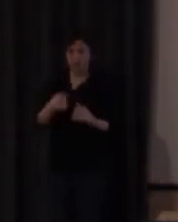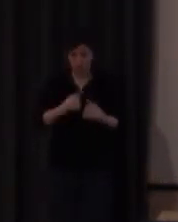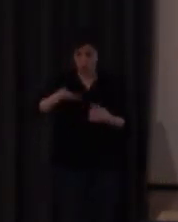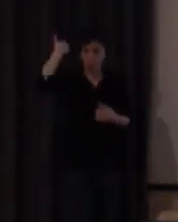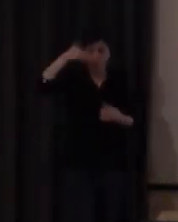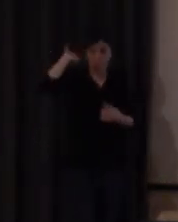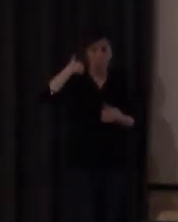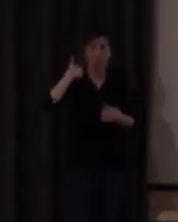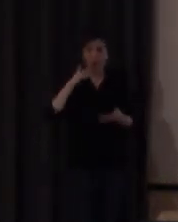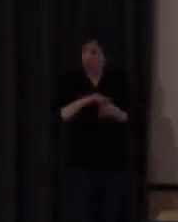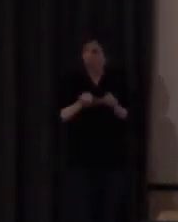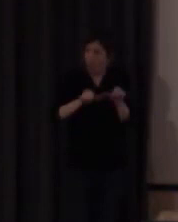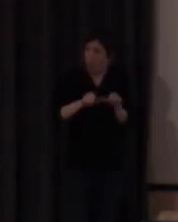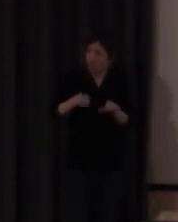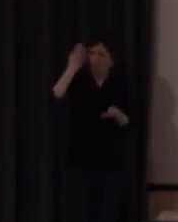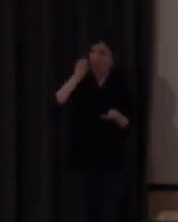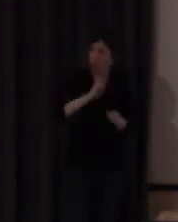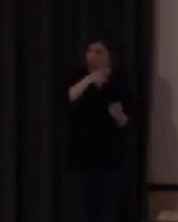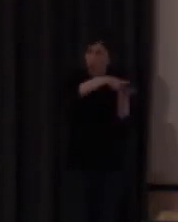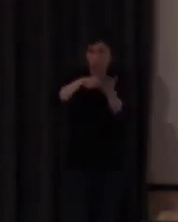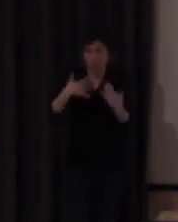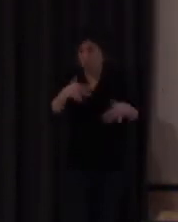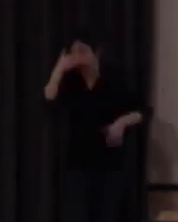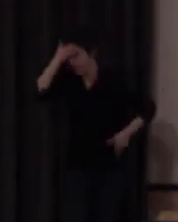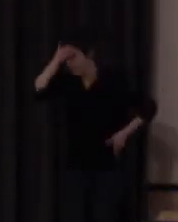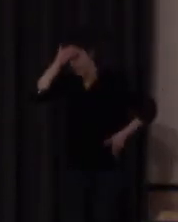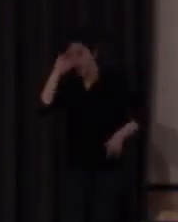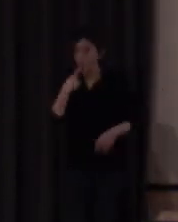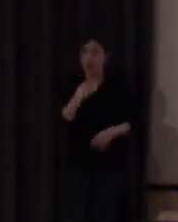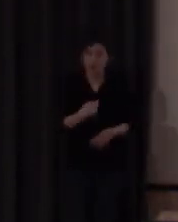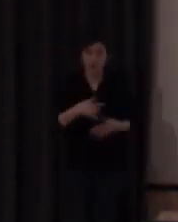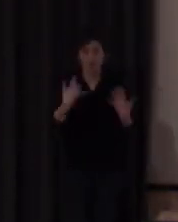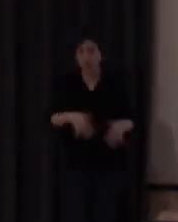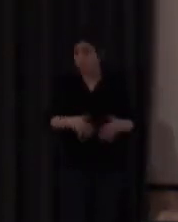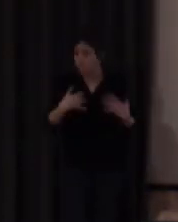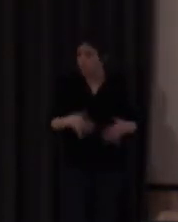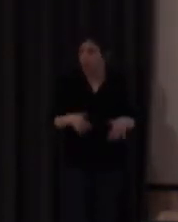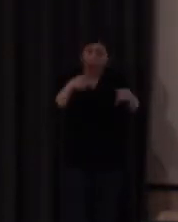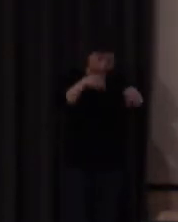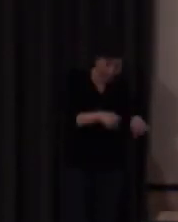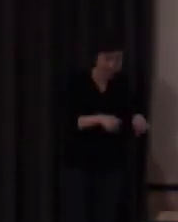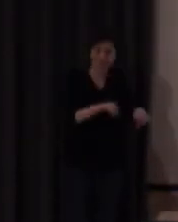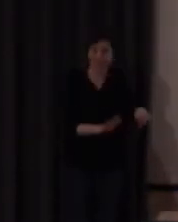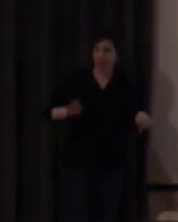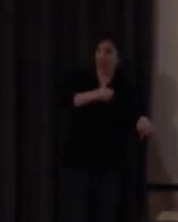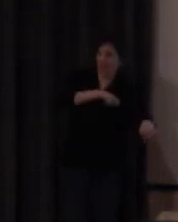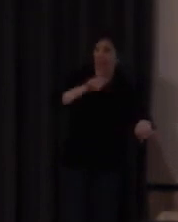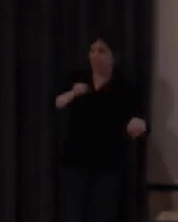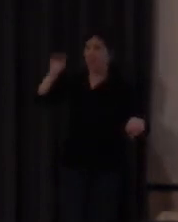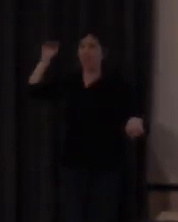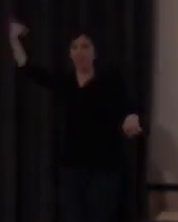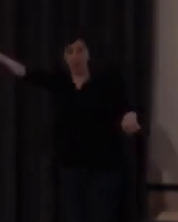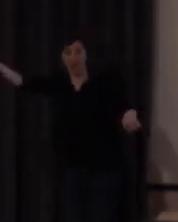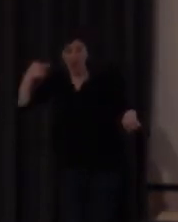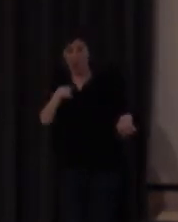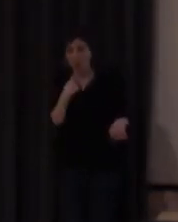mis procesos dificultosos de aprendizaje de otras lenguas de aquí nacionales y extranjeras y me ha